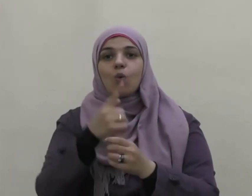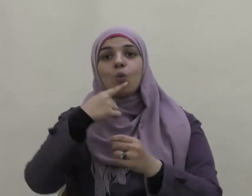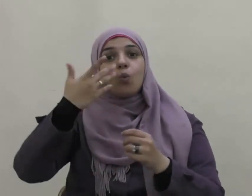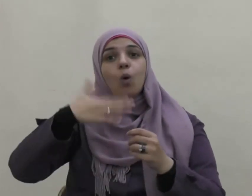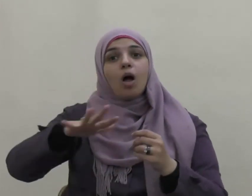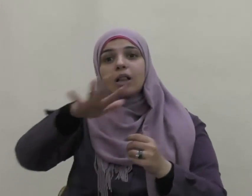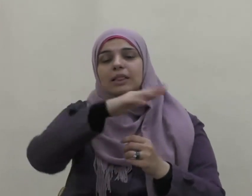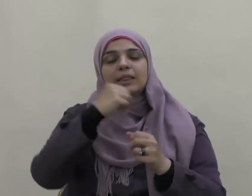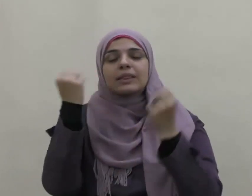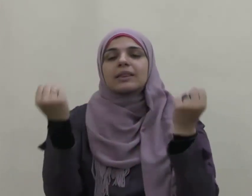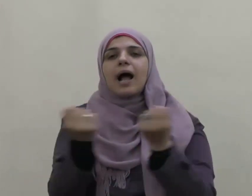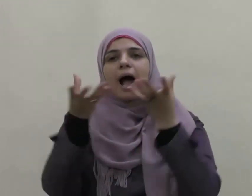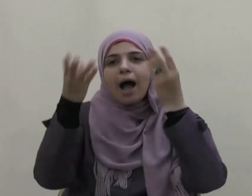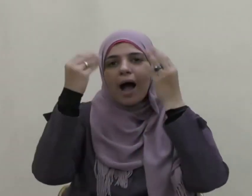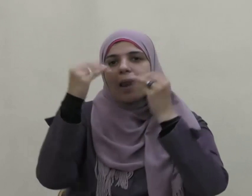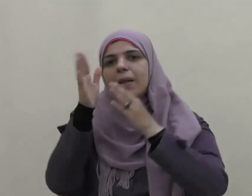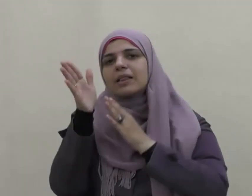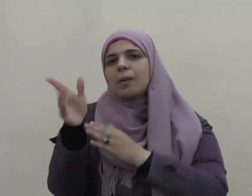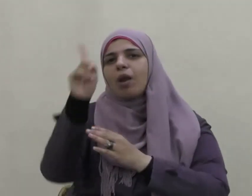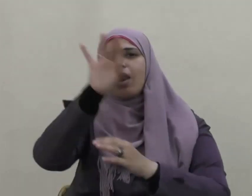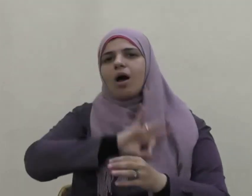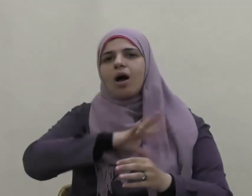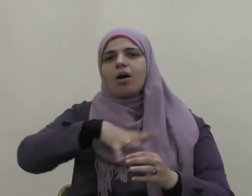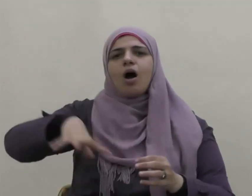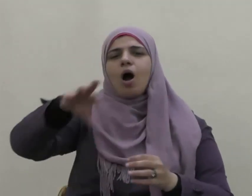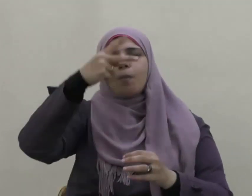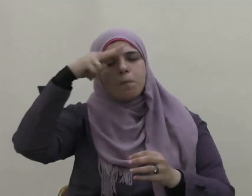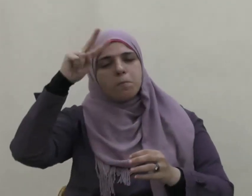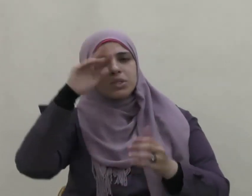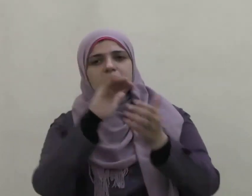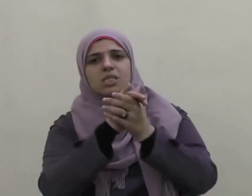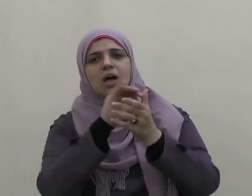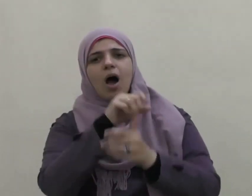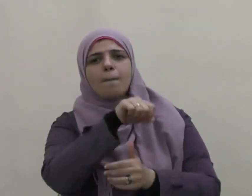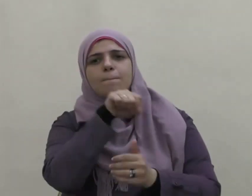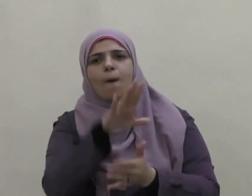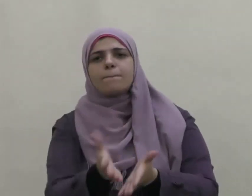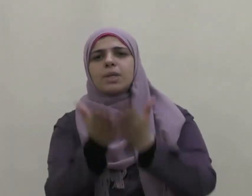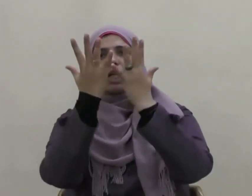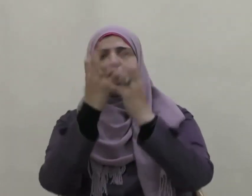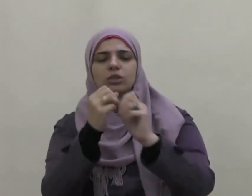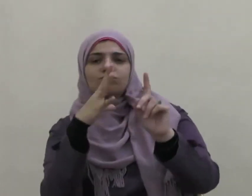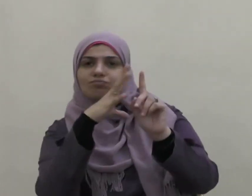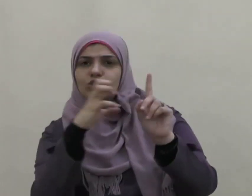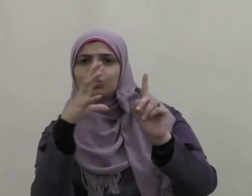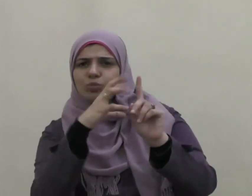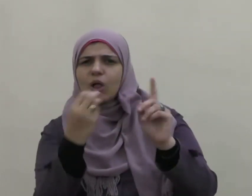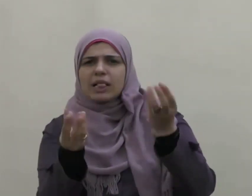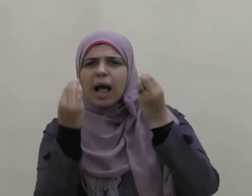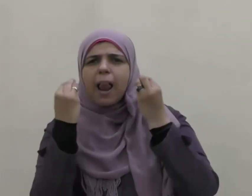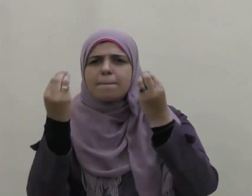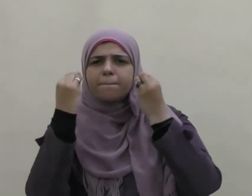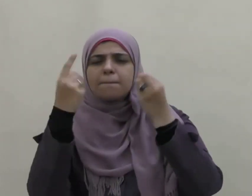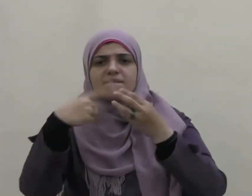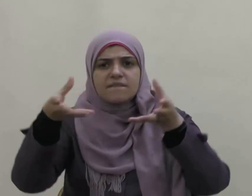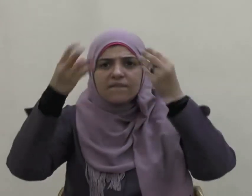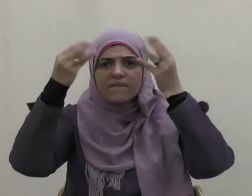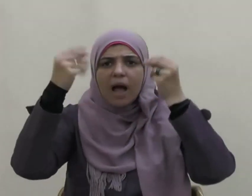التابعون رحمهم الله من صحابة رسول الله صلى الله عليه وسلم فهم الدين فهما